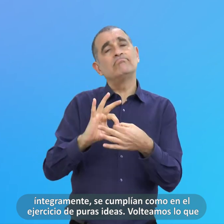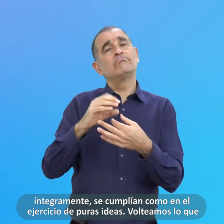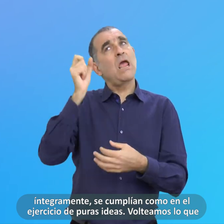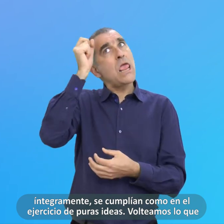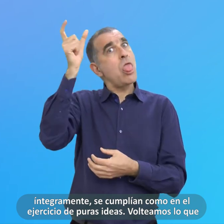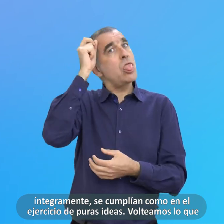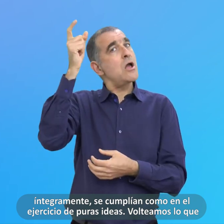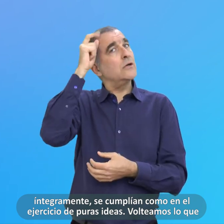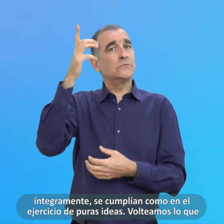Puras Ideas